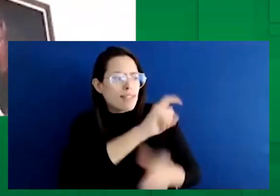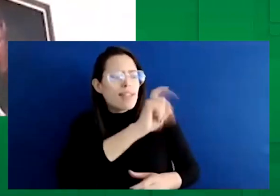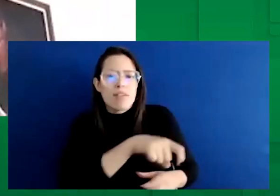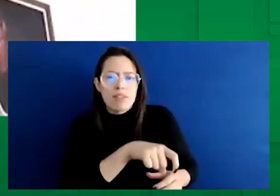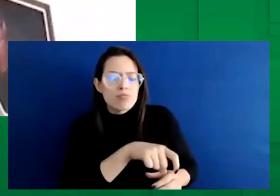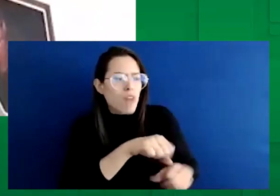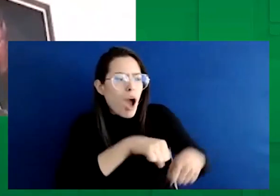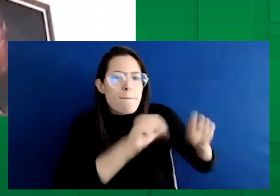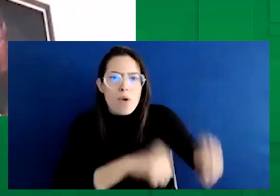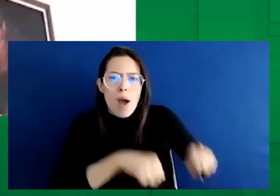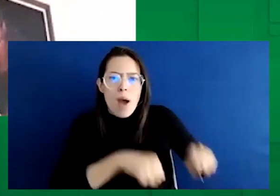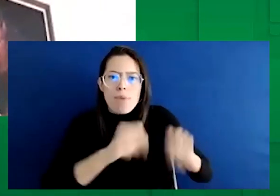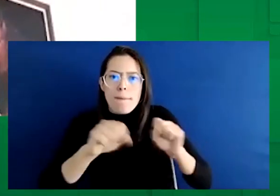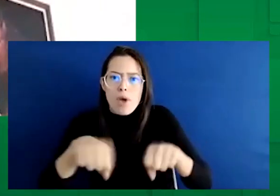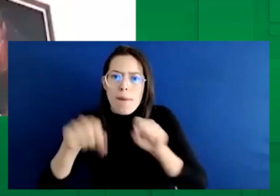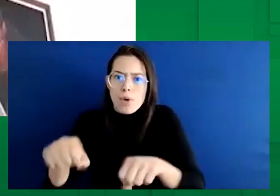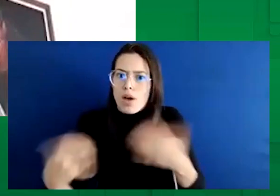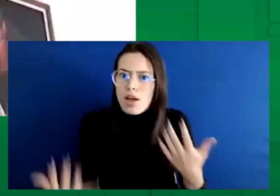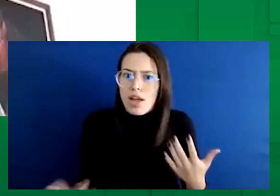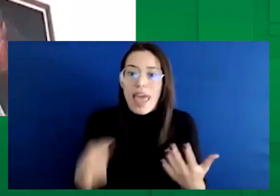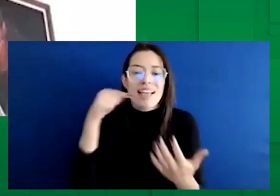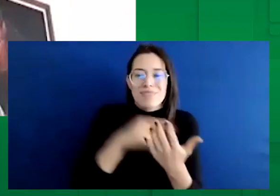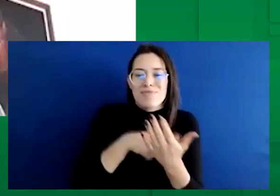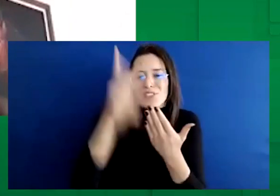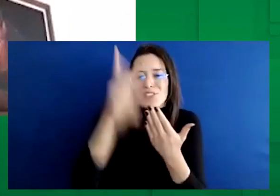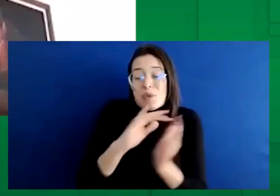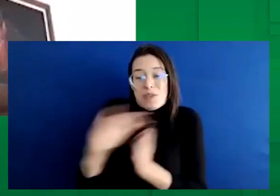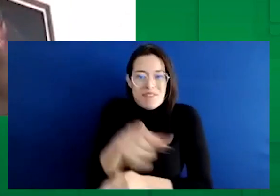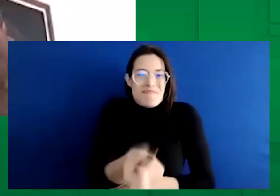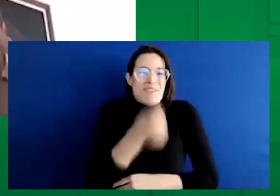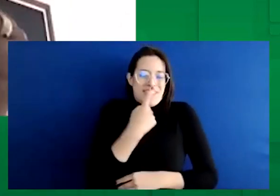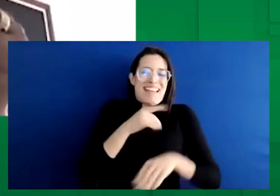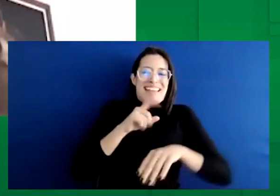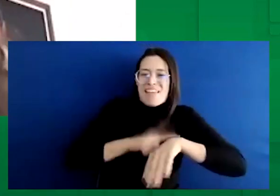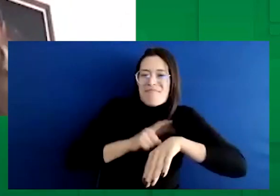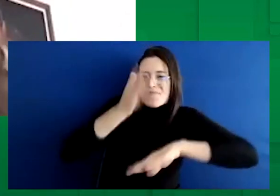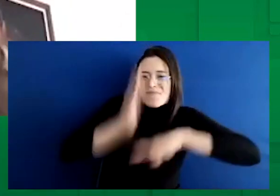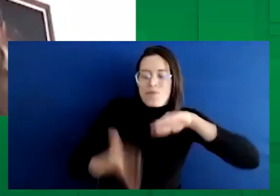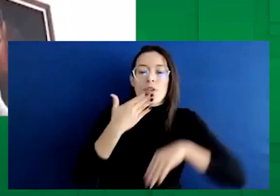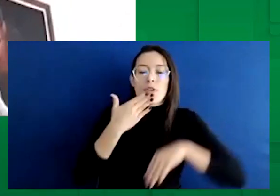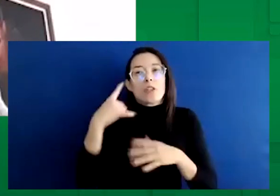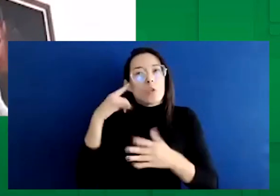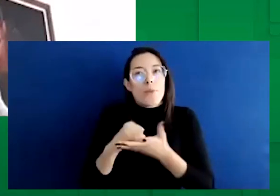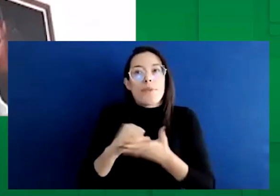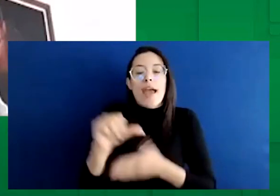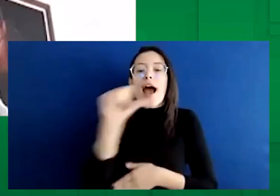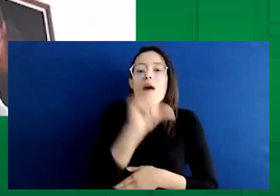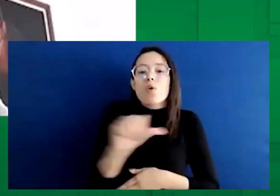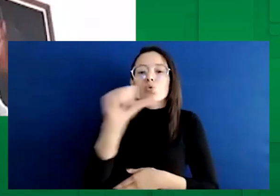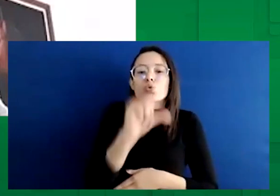él busca, para responderle ya a los tiempos, nosotros buscamos que agosto del 2022